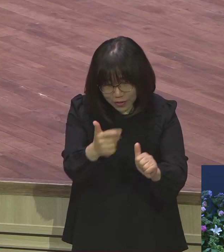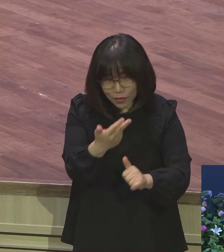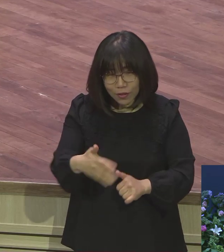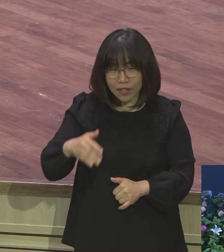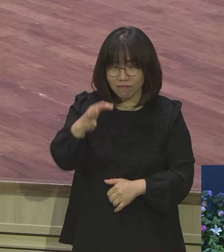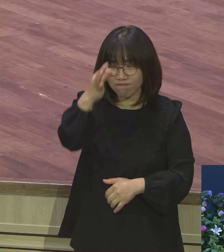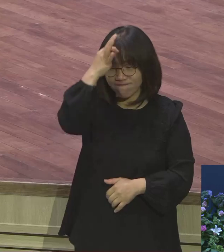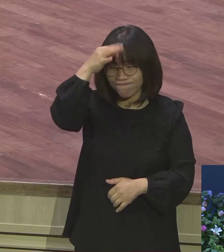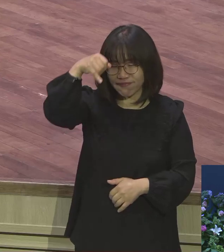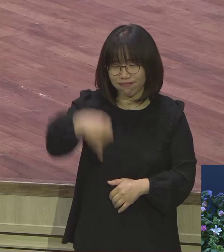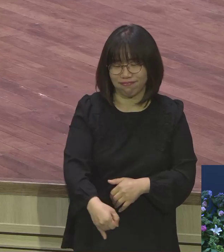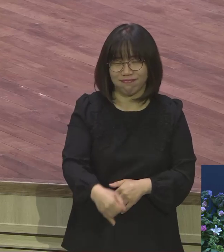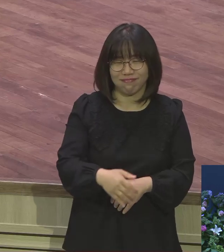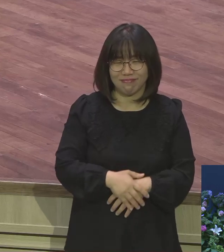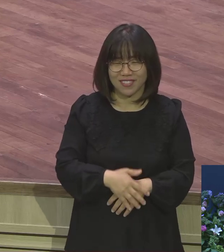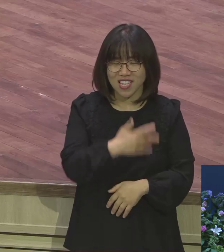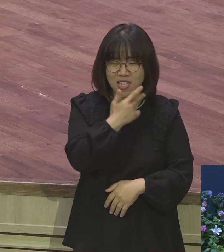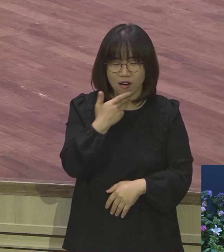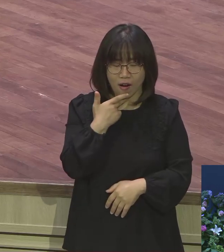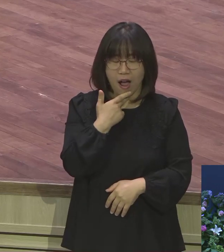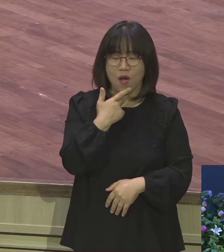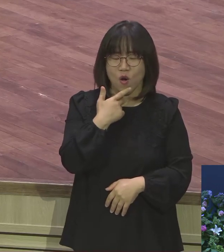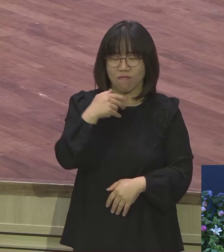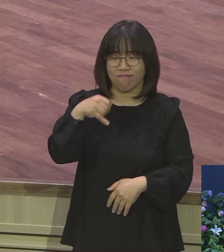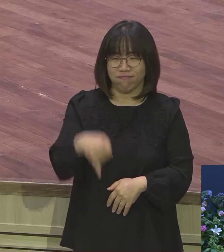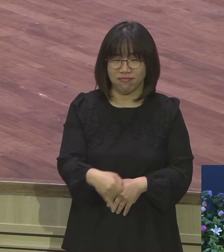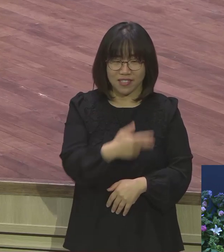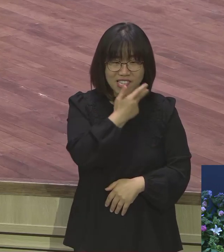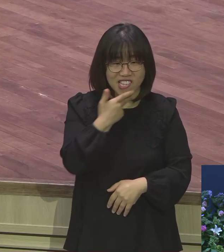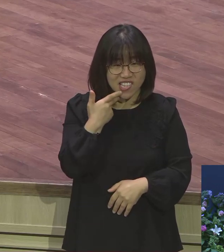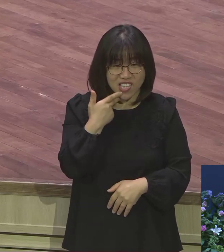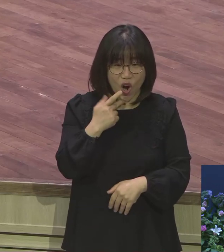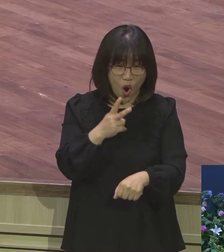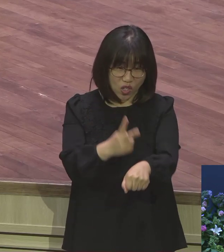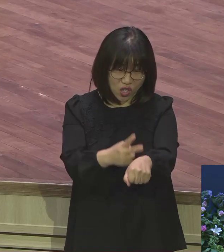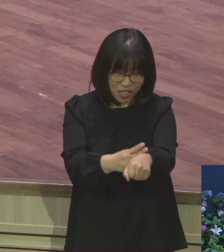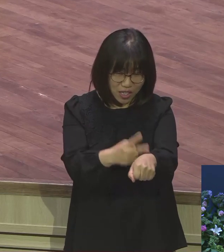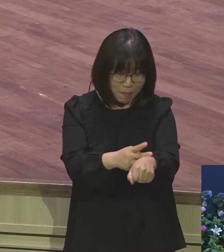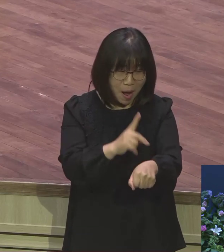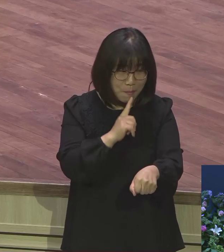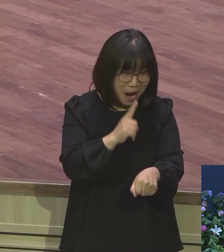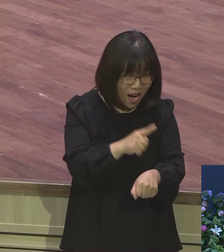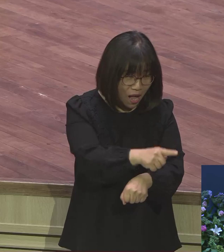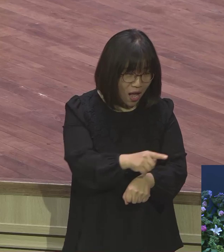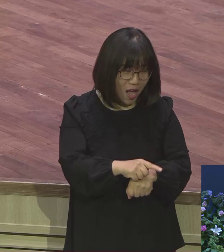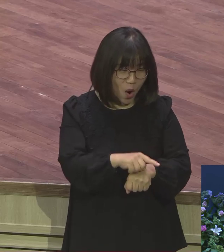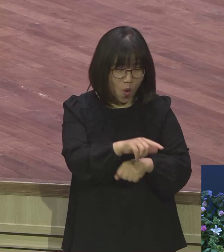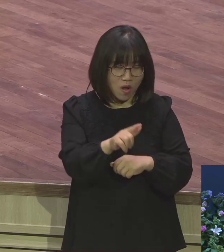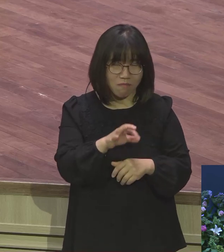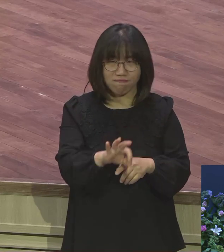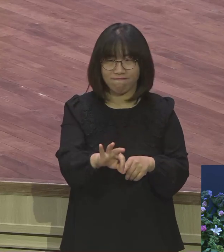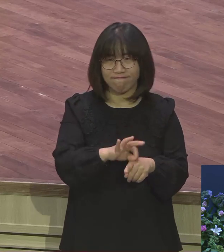진짜 영어를 못해요. 영어 선생님도 영어. 미국 사람은 발발대로 말을 못해요. 영어 선생이 영어를 못해요.